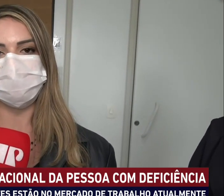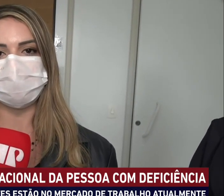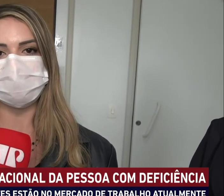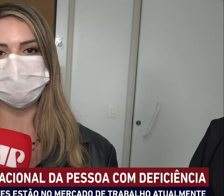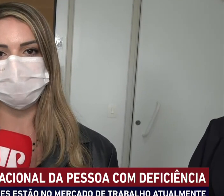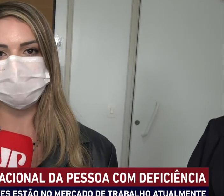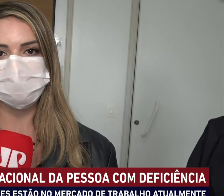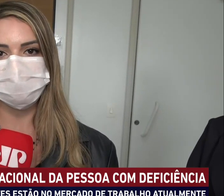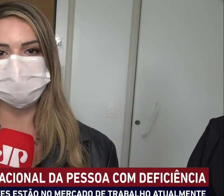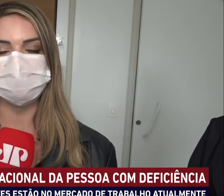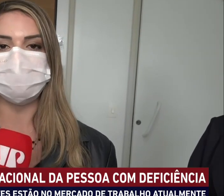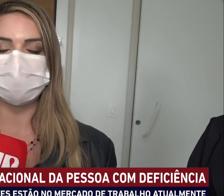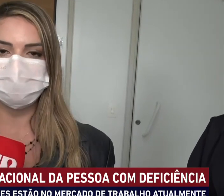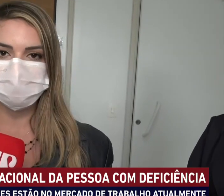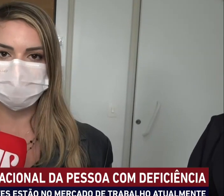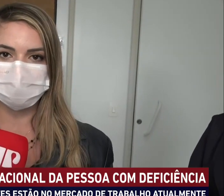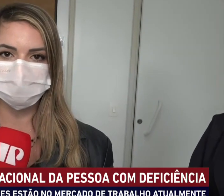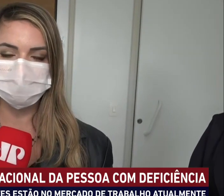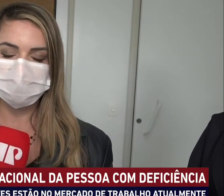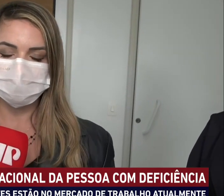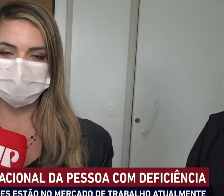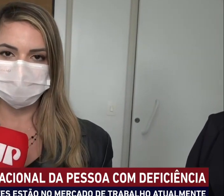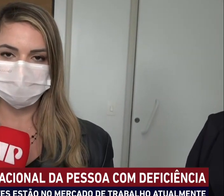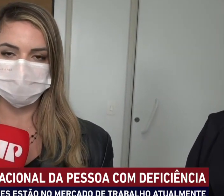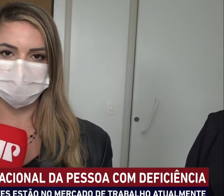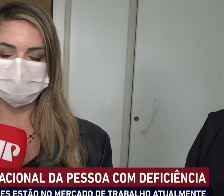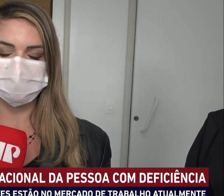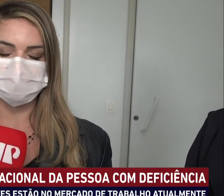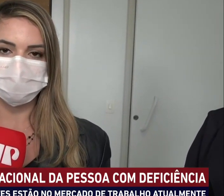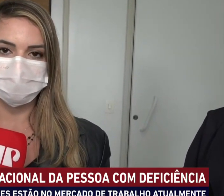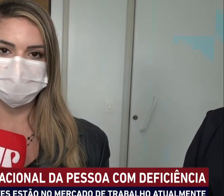para ajudar então essas pessoas a terem mais espaço entre nós, Adriana.